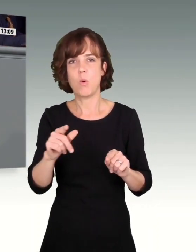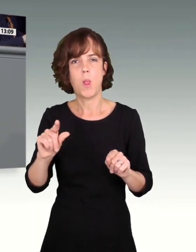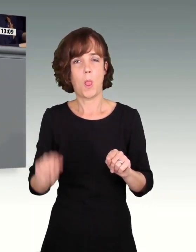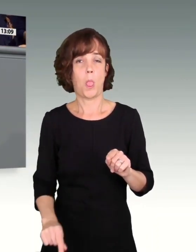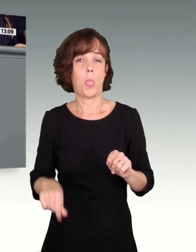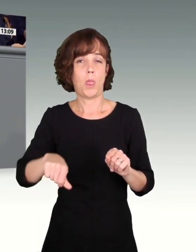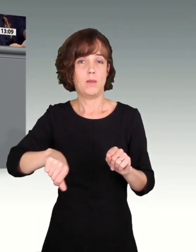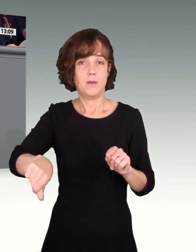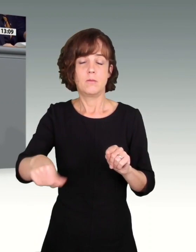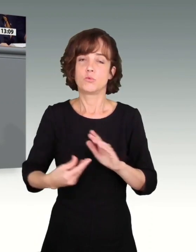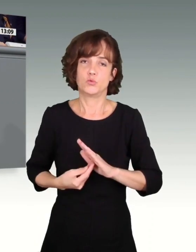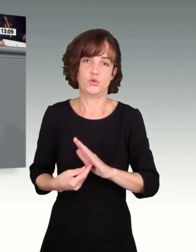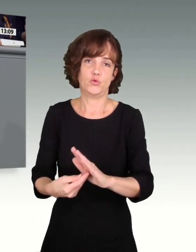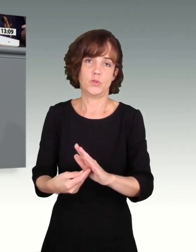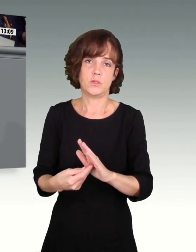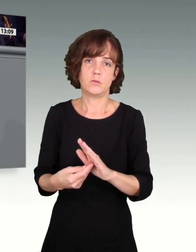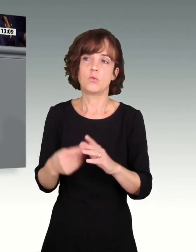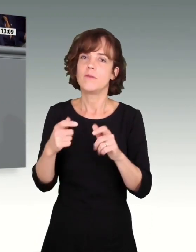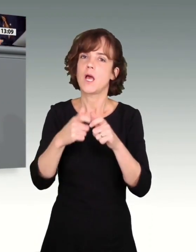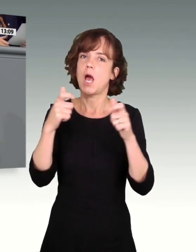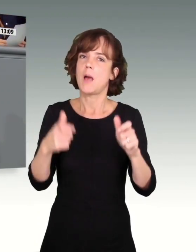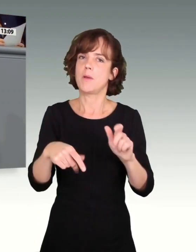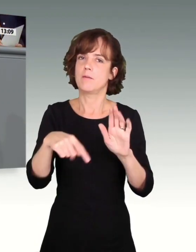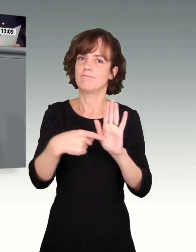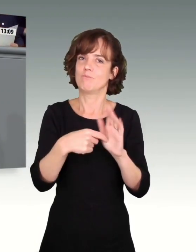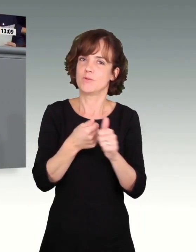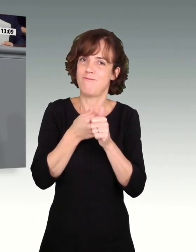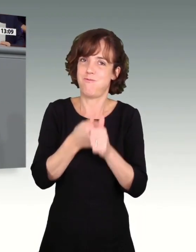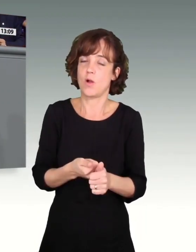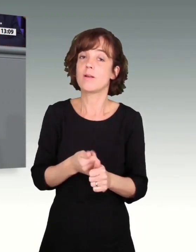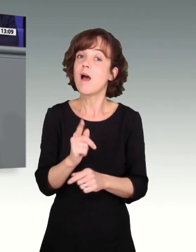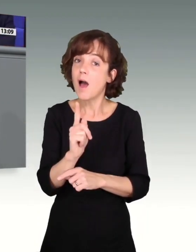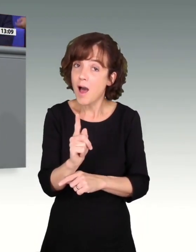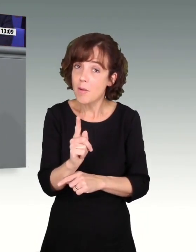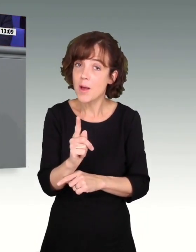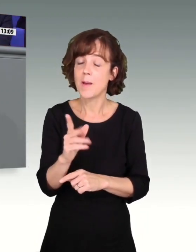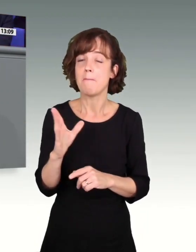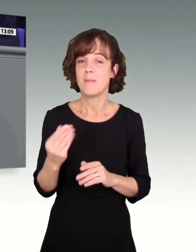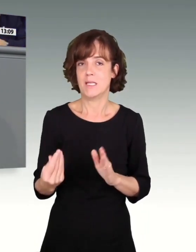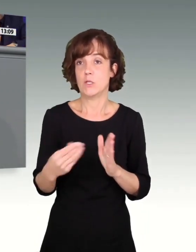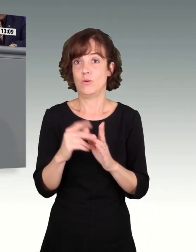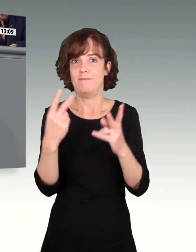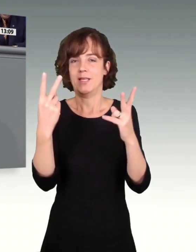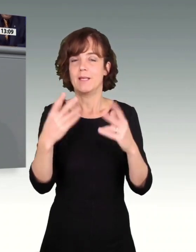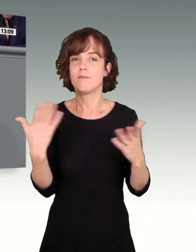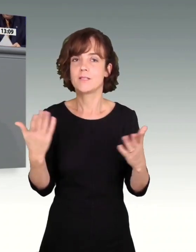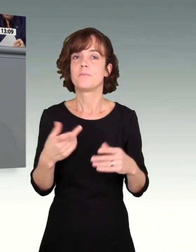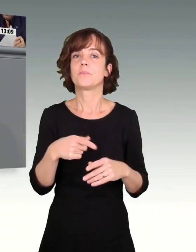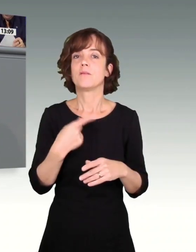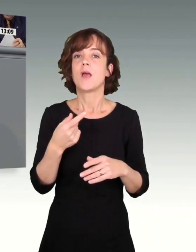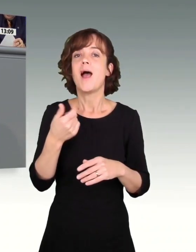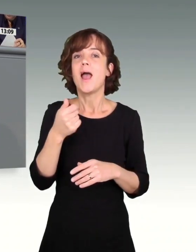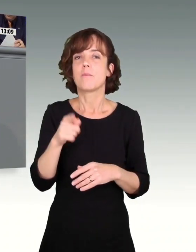entsprechenden Rahmen reinzugeben. Aber, und das ist entscheidend, vor allem mit der Maßgabe zu sagen, wir greifen